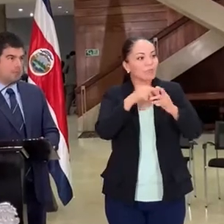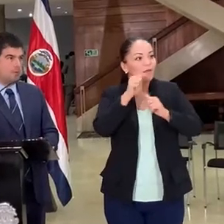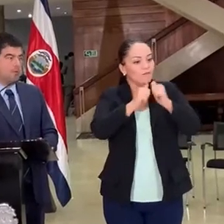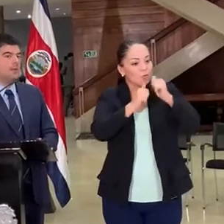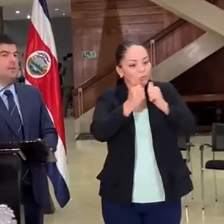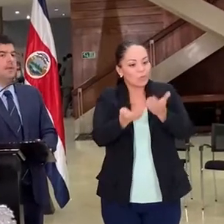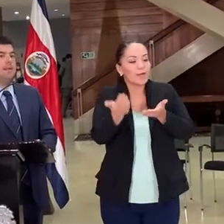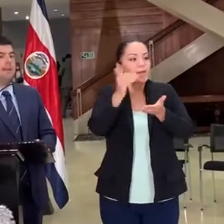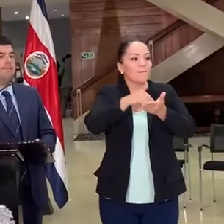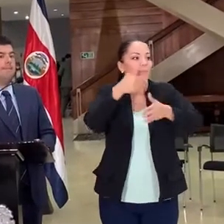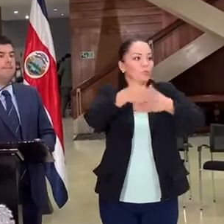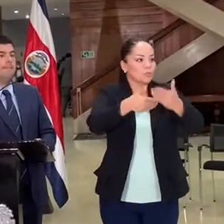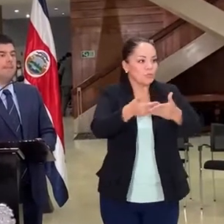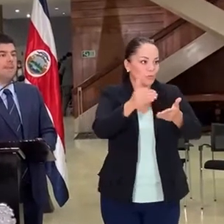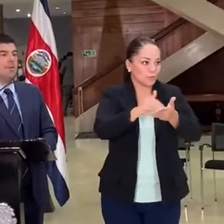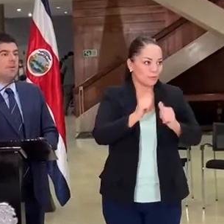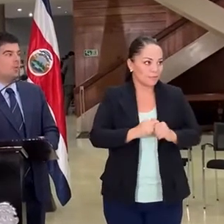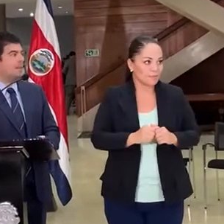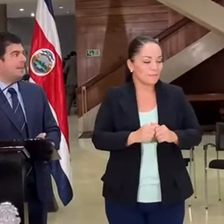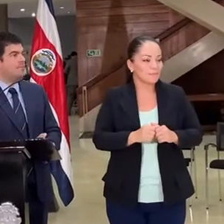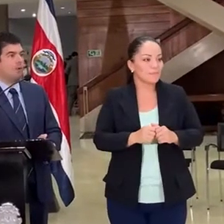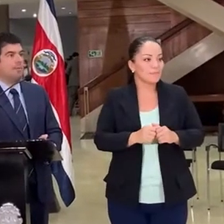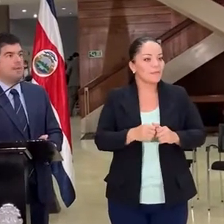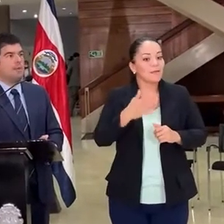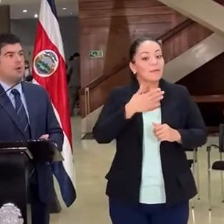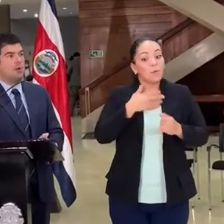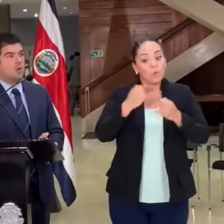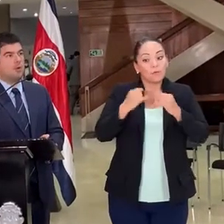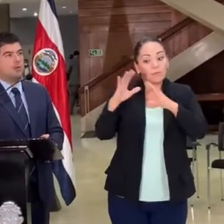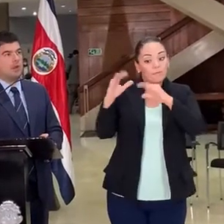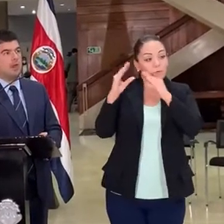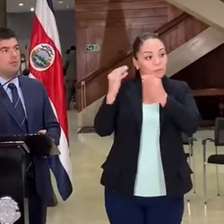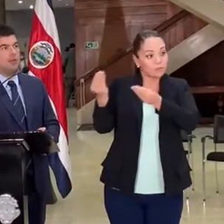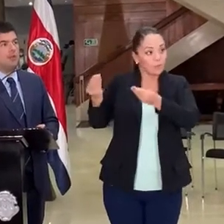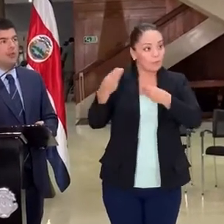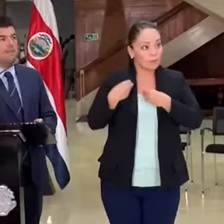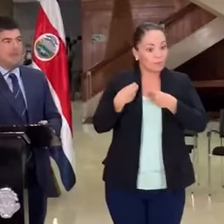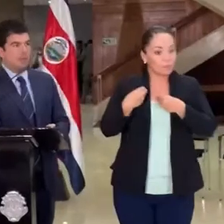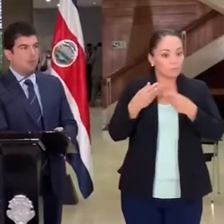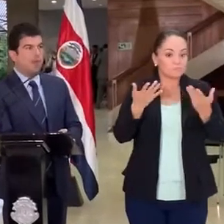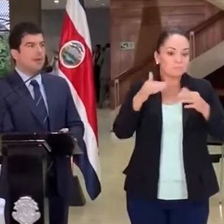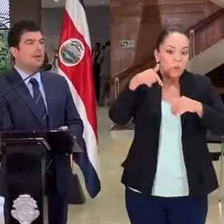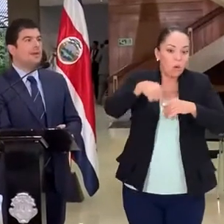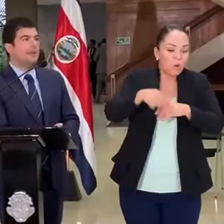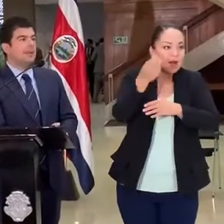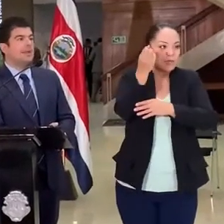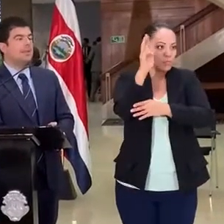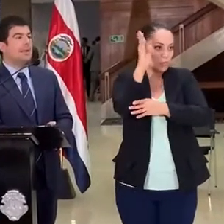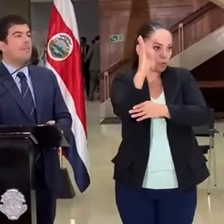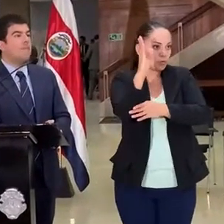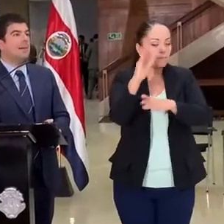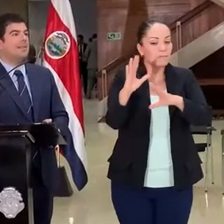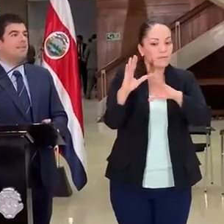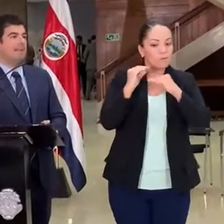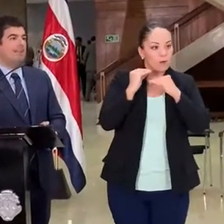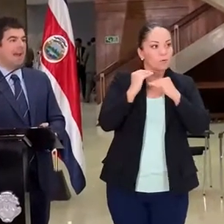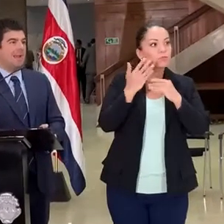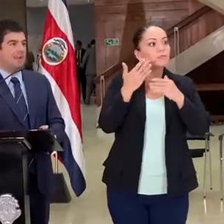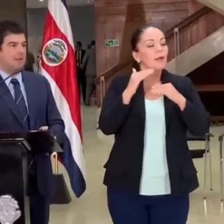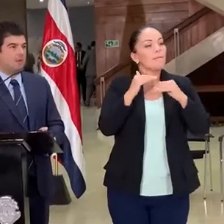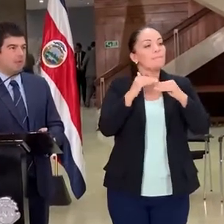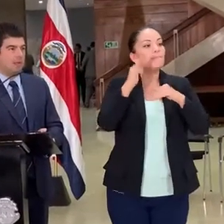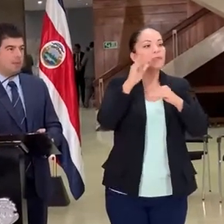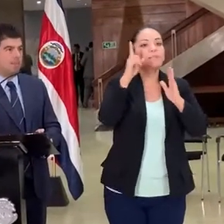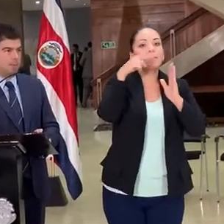los procesos. Mi última información, porque alrededor del mediodía, es que ya tenemos que hacer un